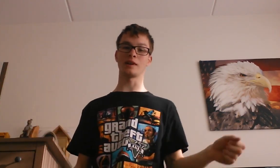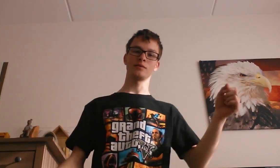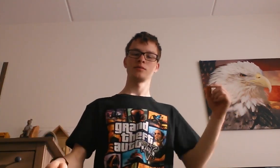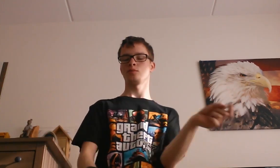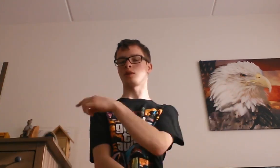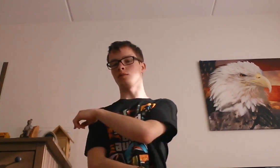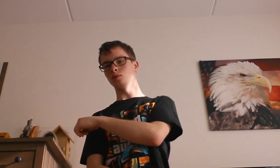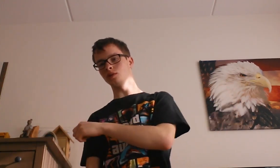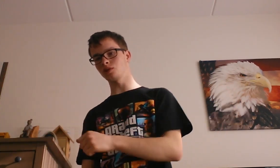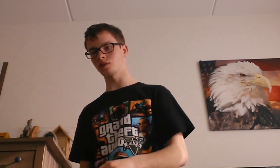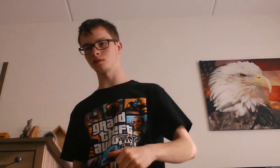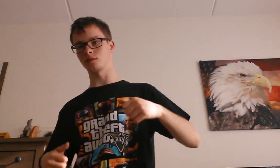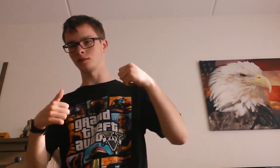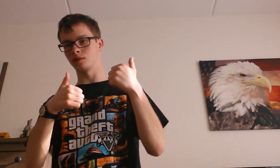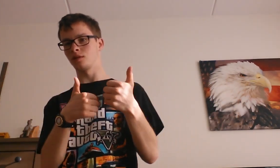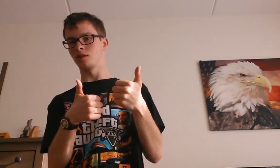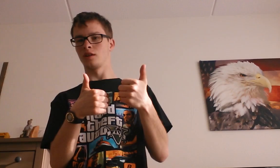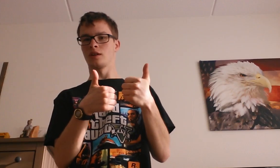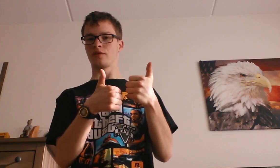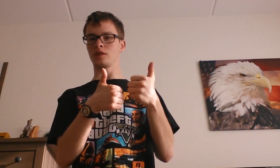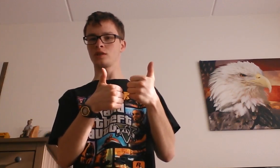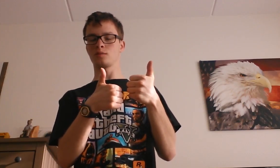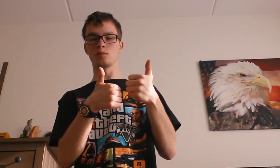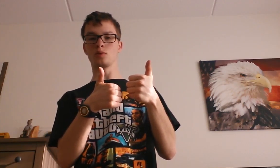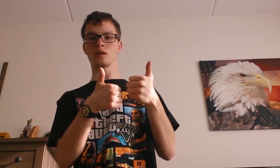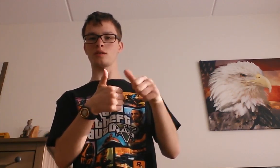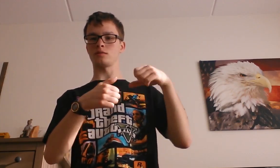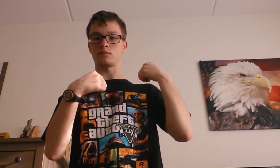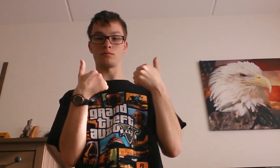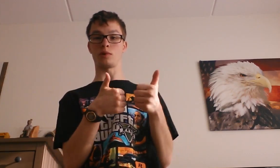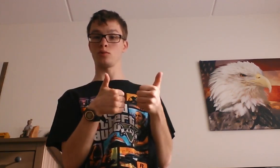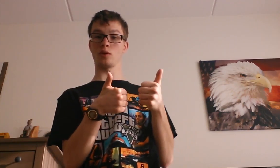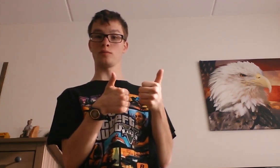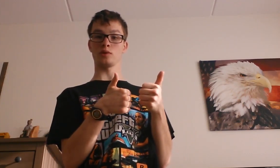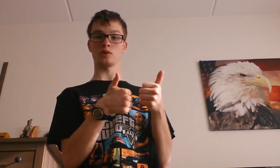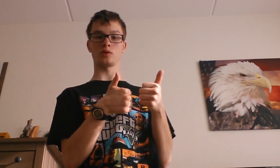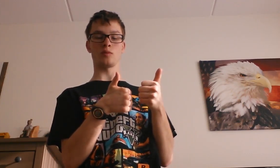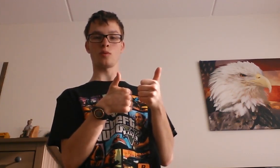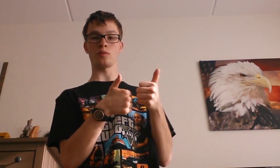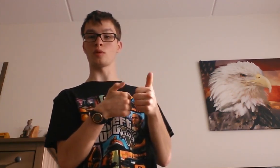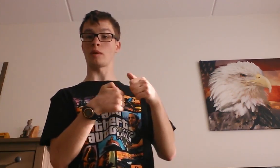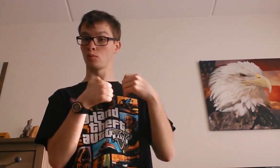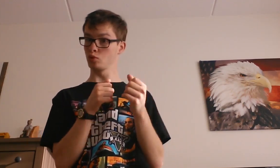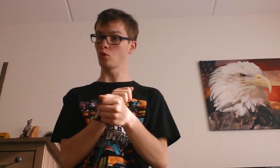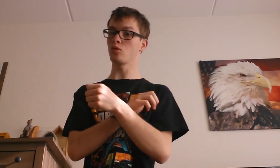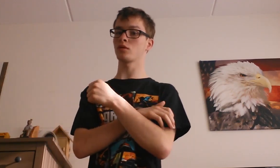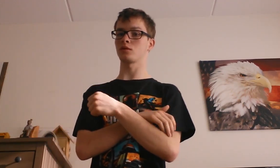Maar, alle moeders. Gevesten in mijn moeder. Brandlampjes, denk ik ook. En mijn moeder ook.